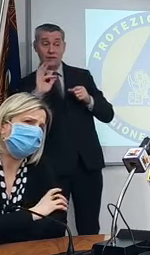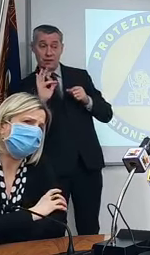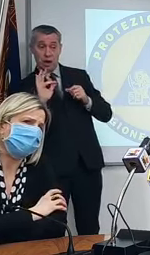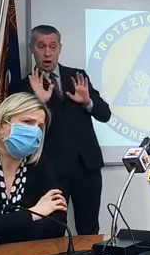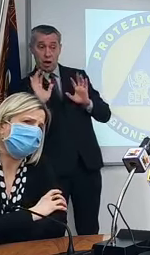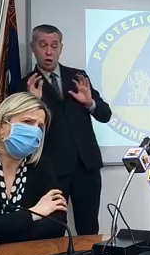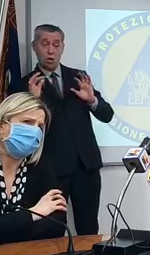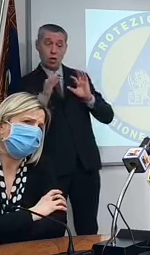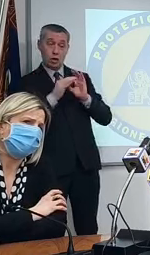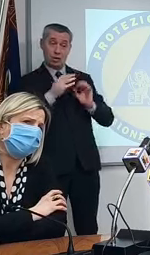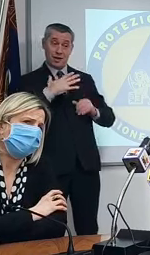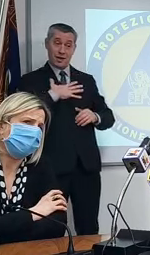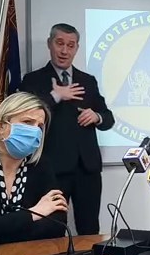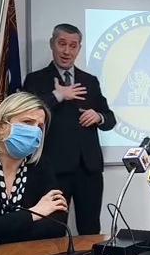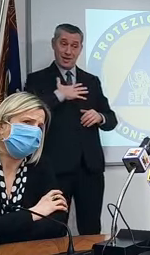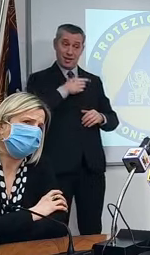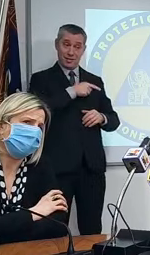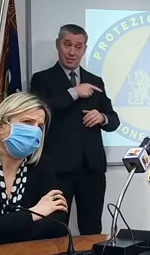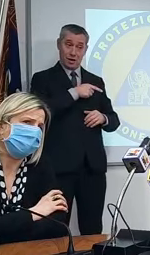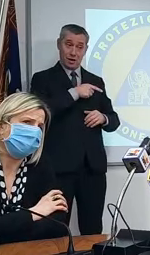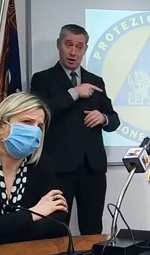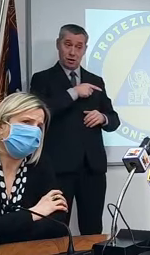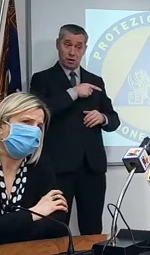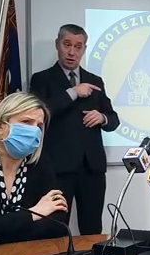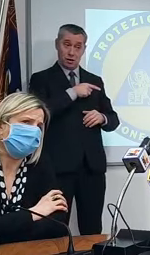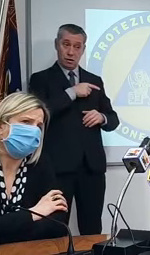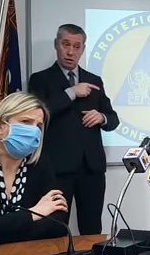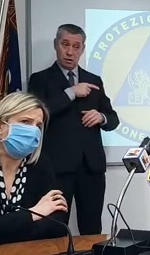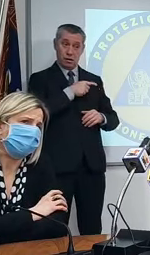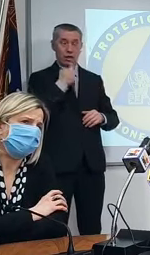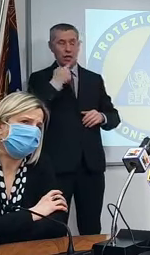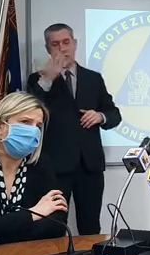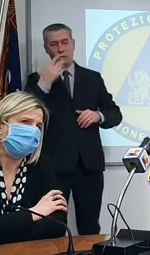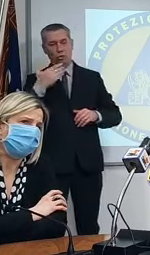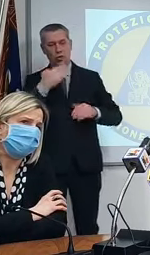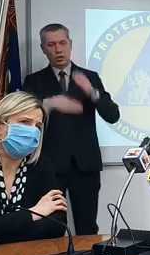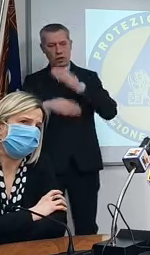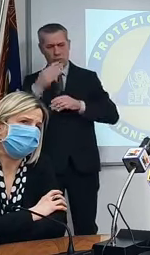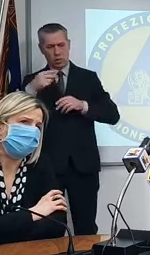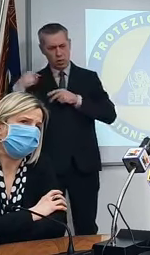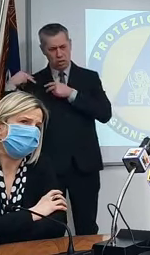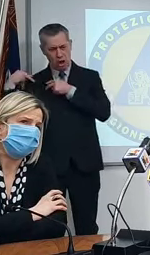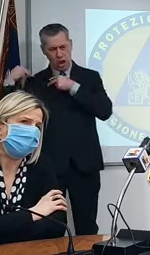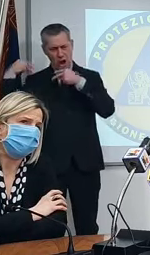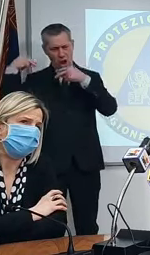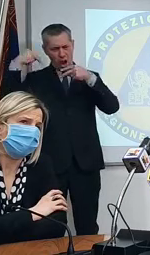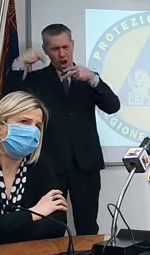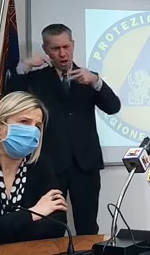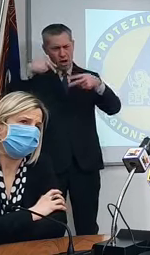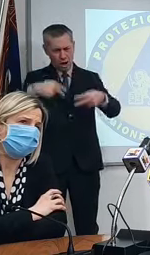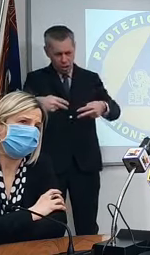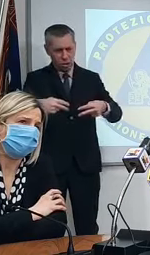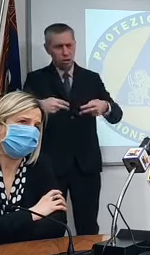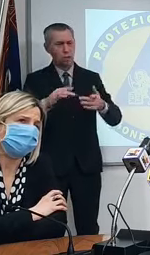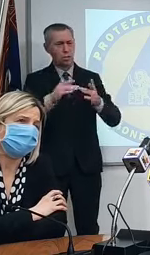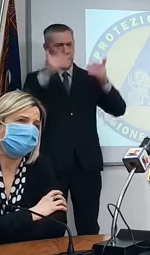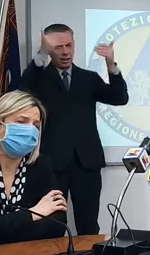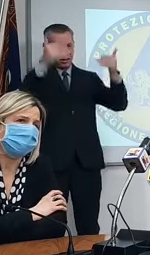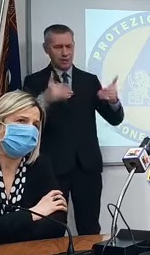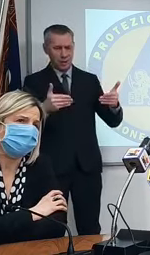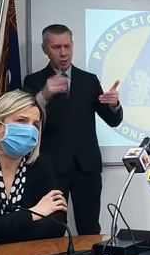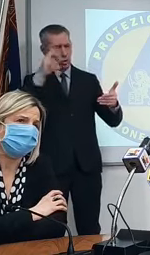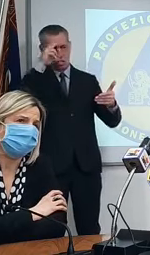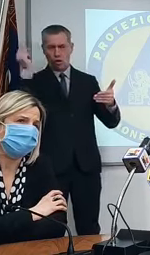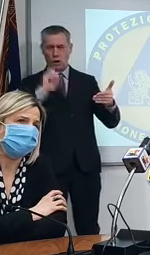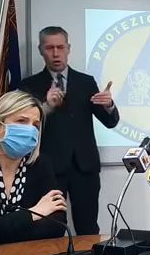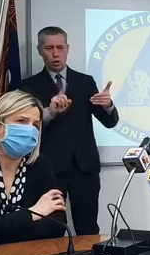sfortunatamente sono disabili da molto più tempo non vengono riconosciuti dal sistema questo però è un problema serio nel senso che